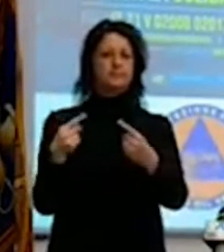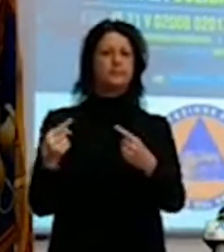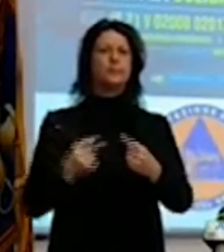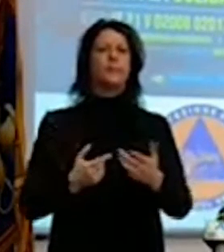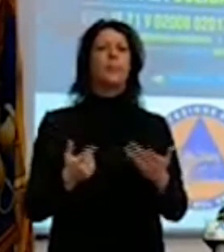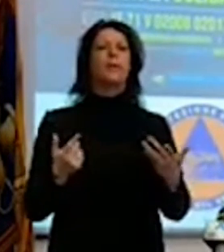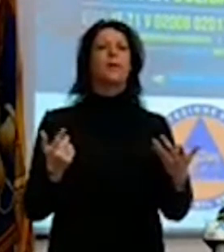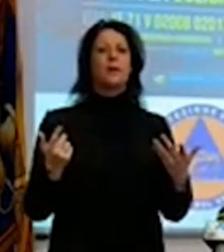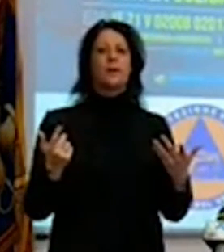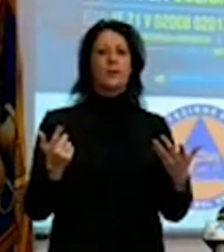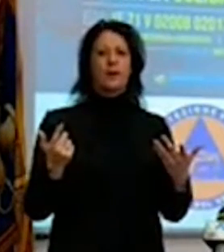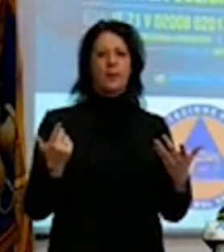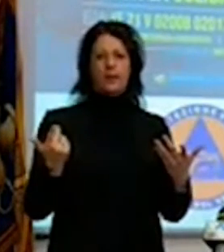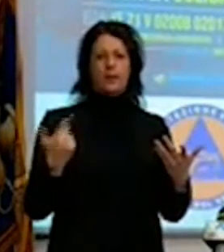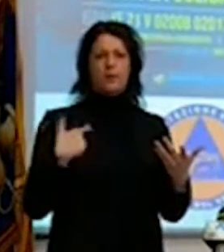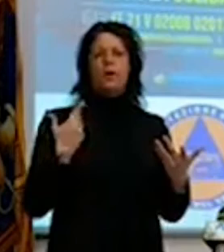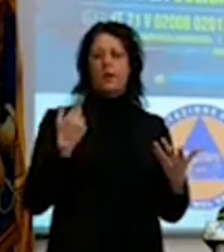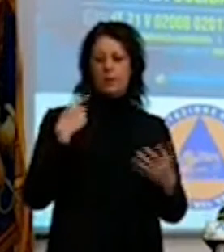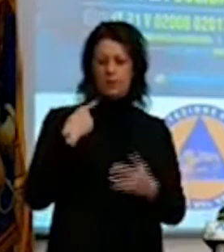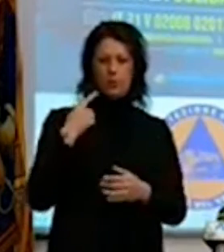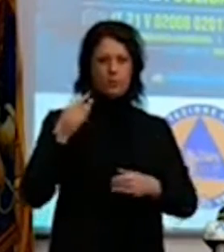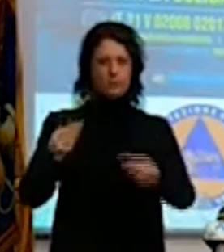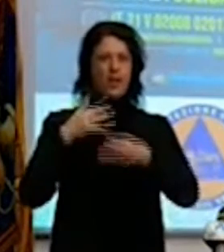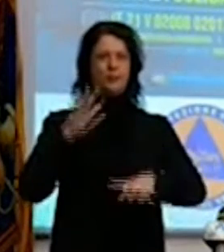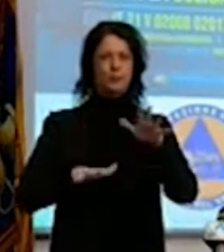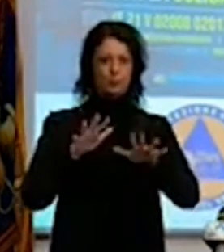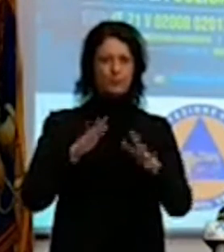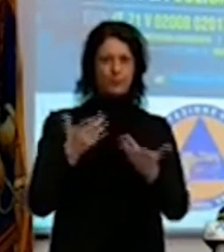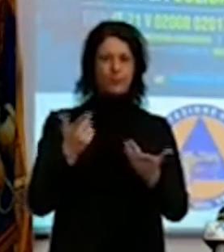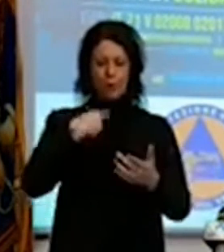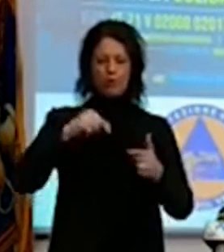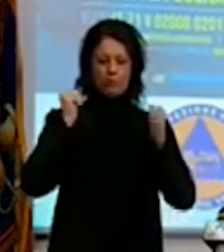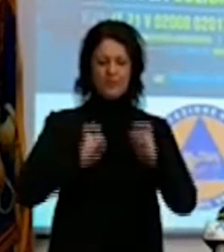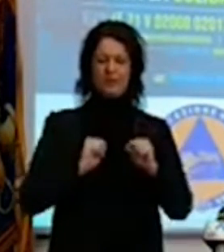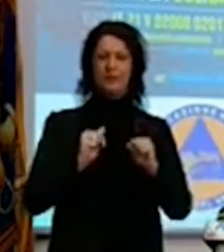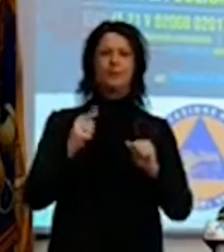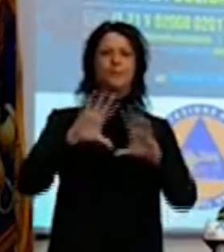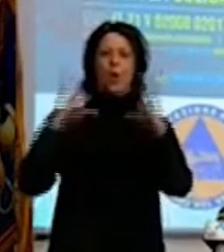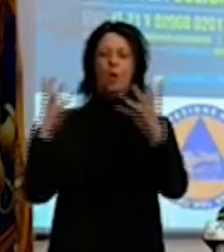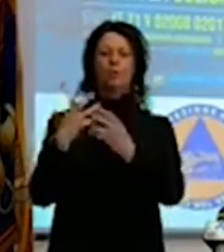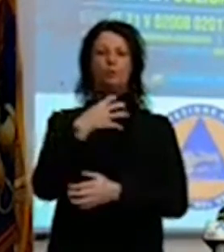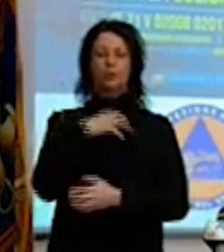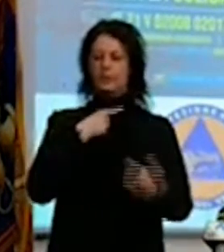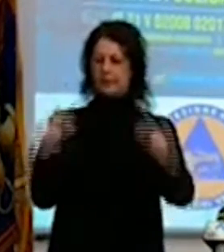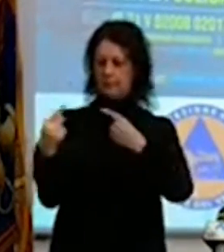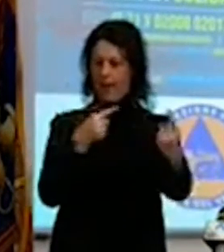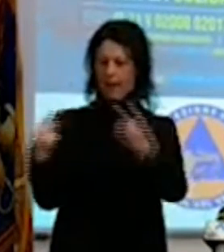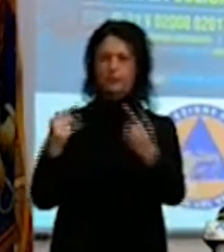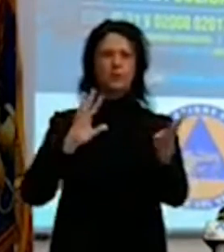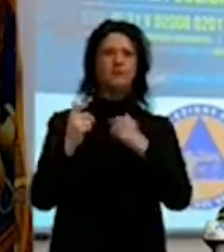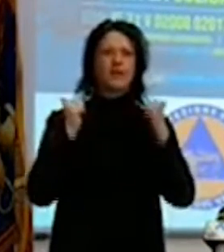in mano mi domando se mi fa male o mi fa bene a quel punto, mettetevi nei panni di noi cittadini che assistiamo a sto dibattito.